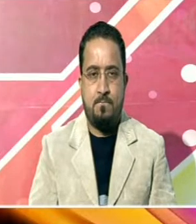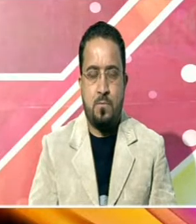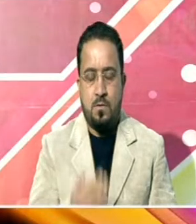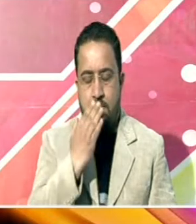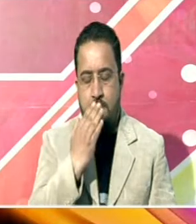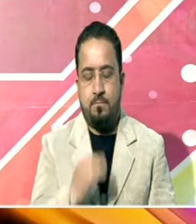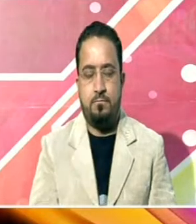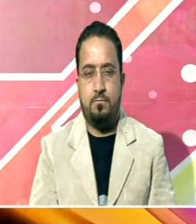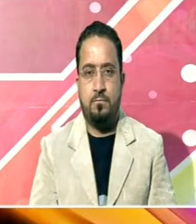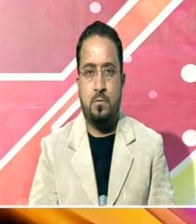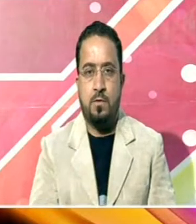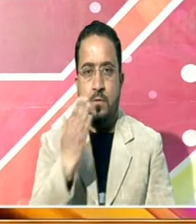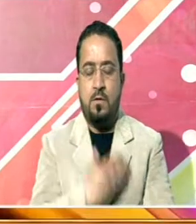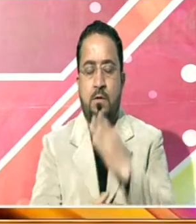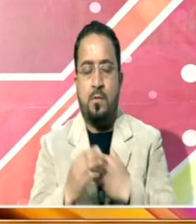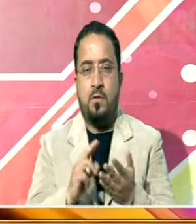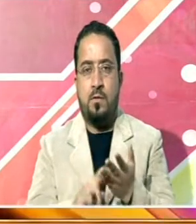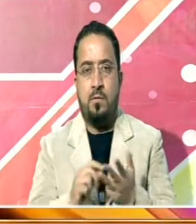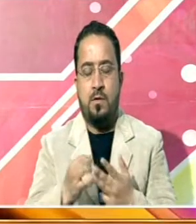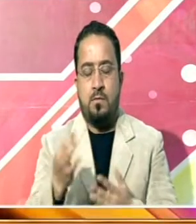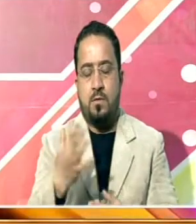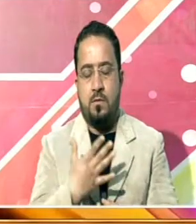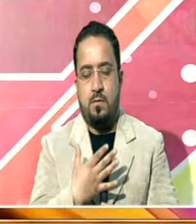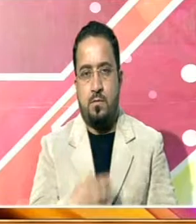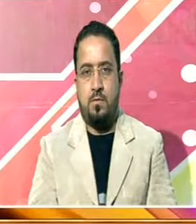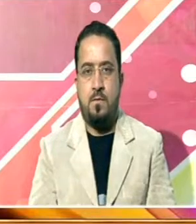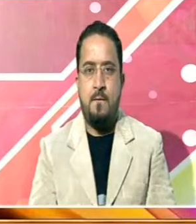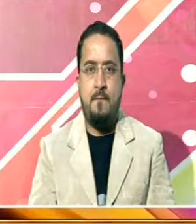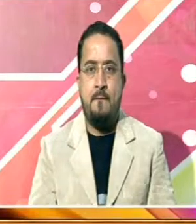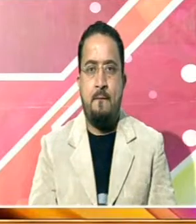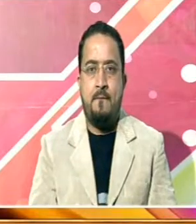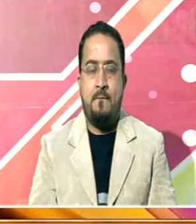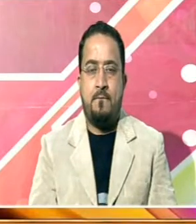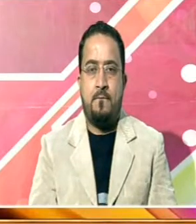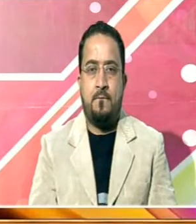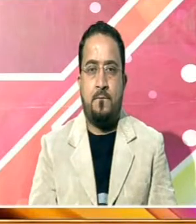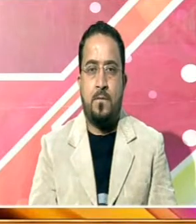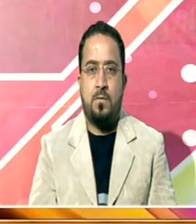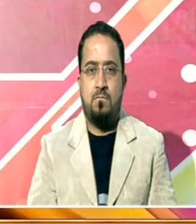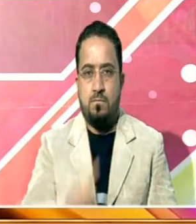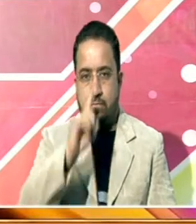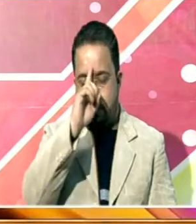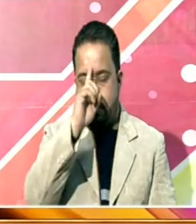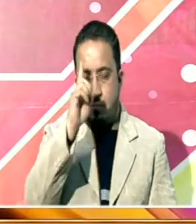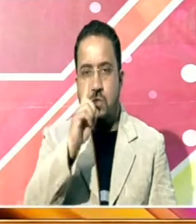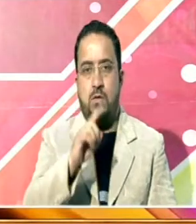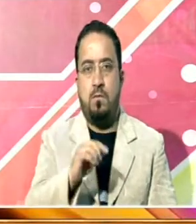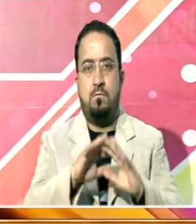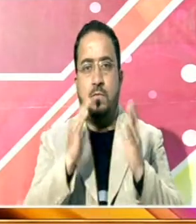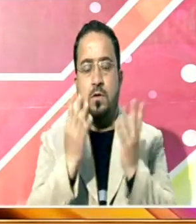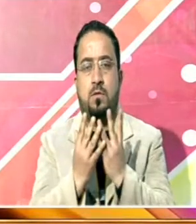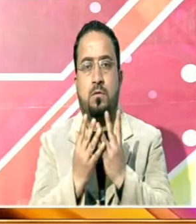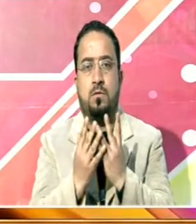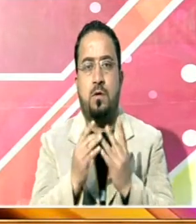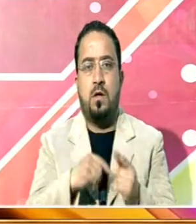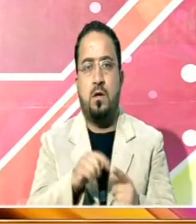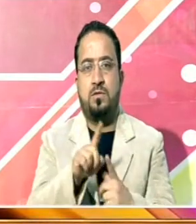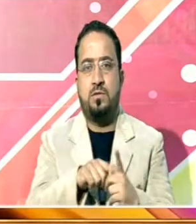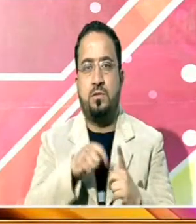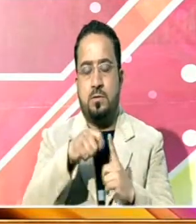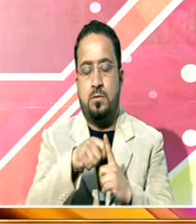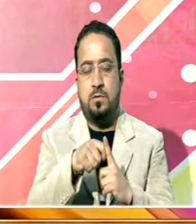ناظرین اداب خبروں کے اس خصوصی بلٹن میں آپ کا خیر مکتم ہے پورے عالم اسلام کے ساتھ ساتھ وعدی بھر میں آج